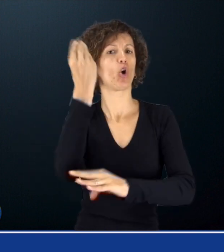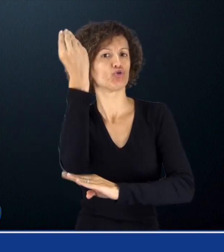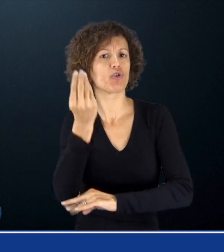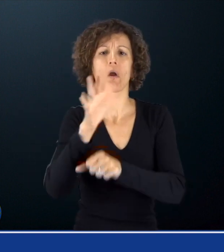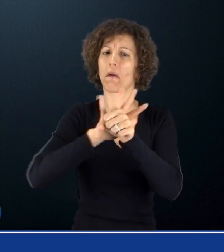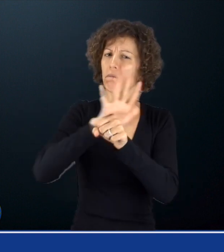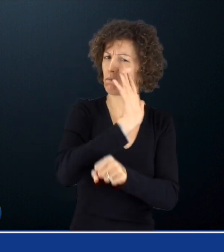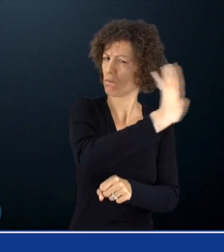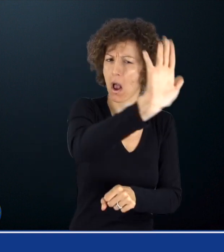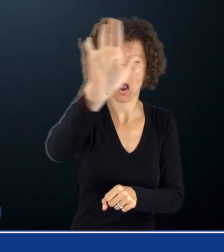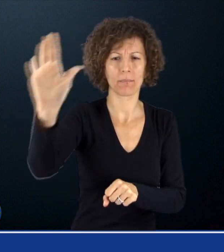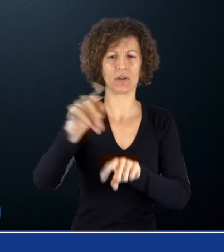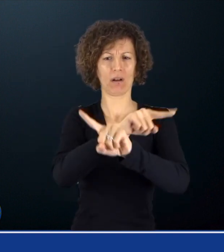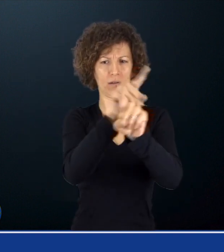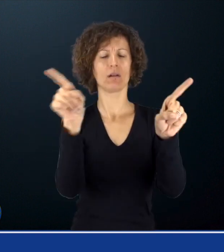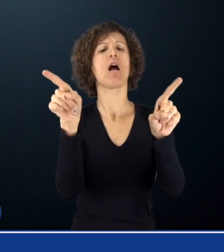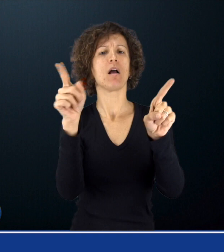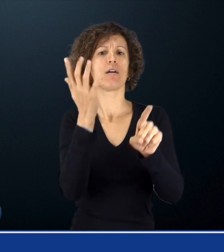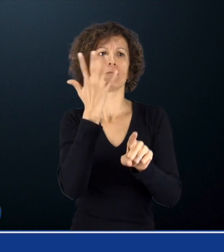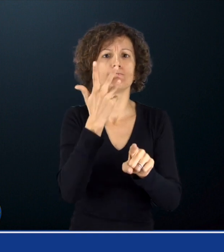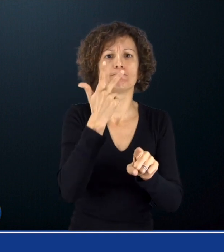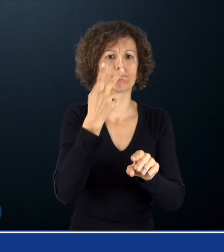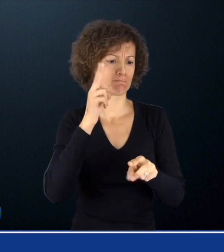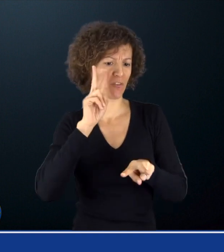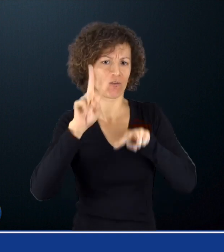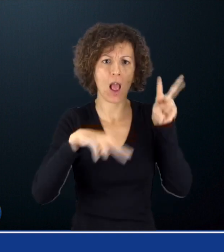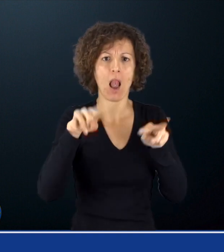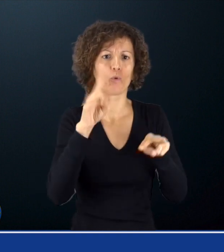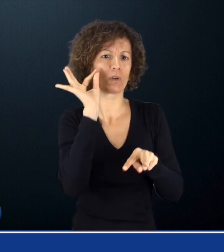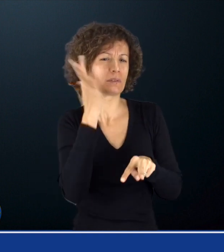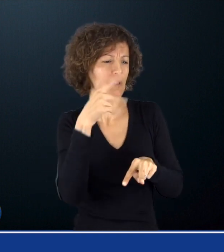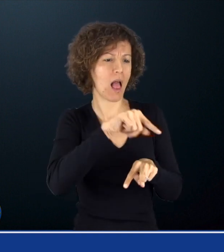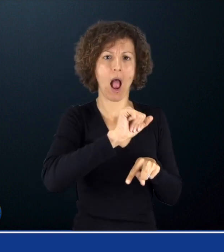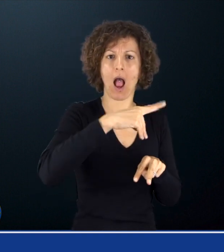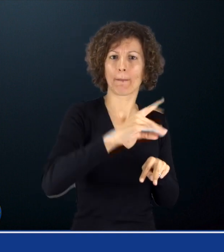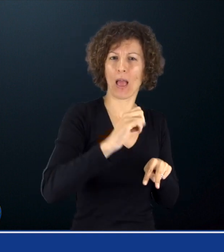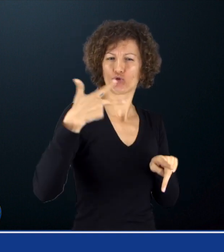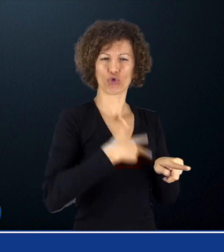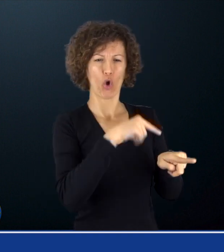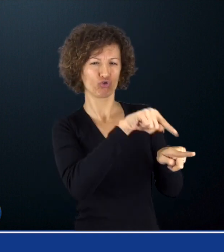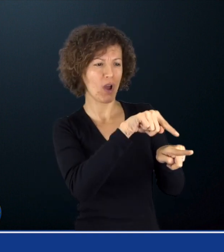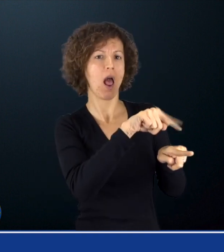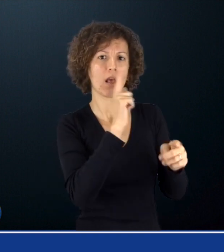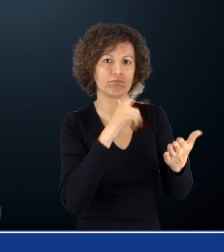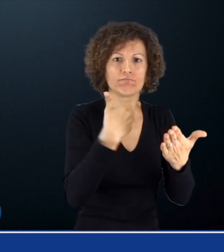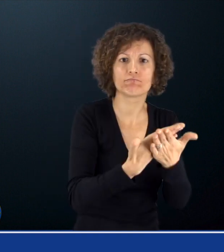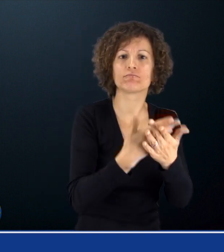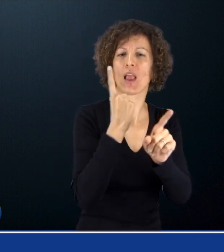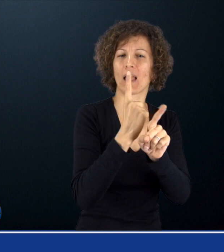sociale è adatta alle loro esigenze ed aspettative di verificare di essere in possesso dei requisiti minimi richiesti